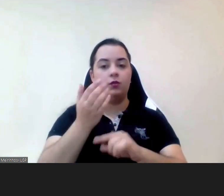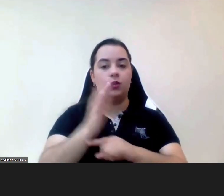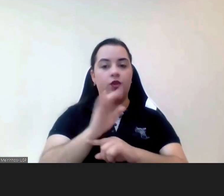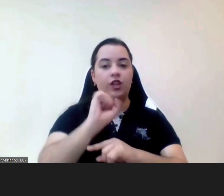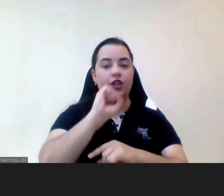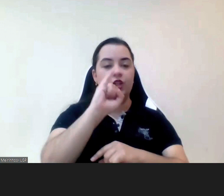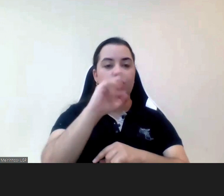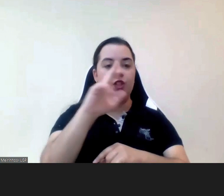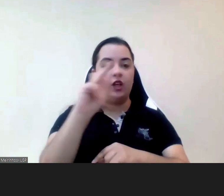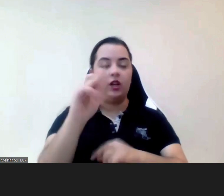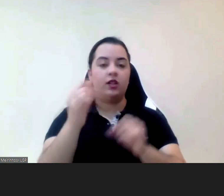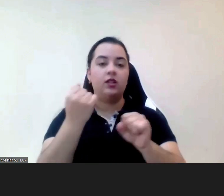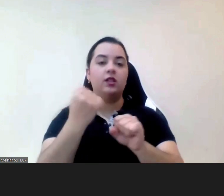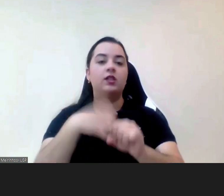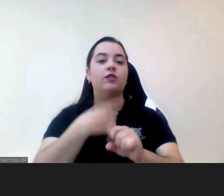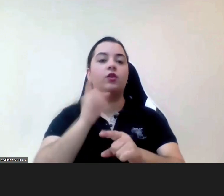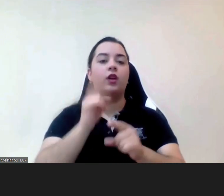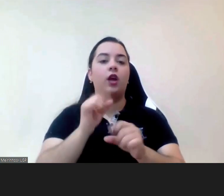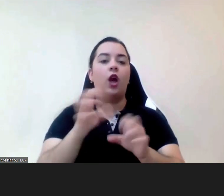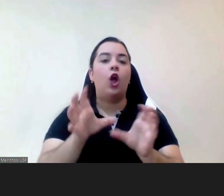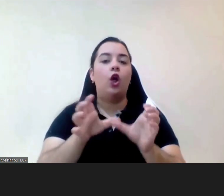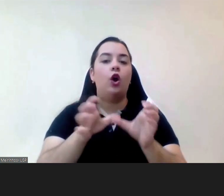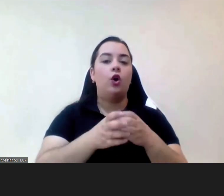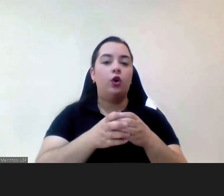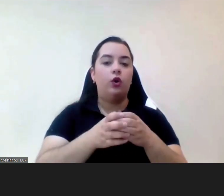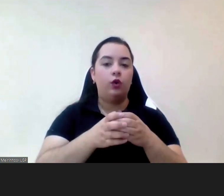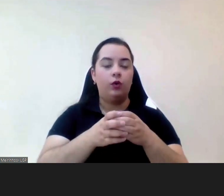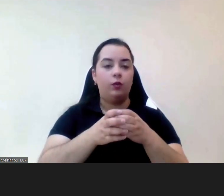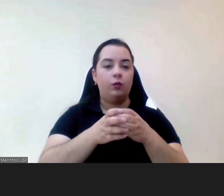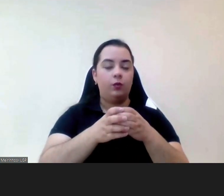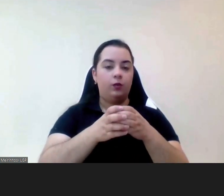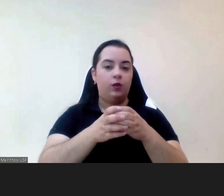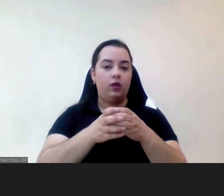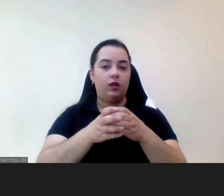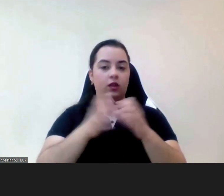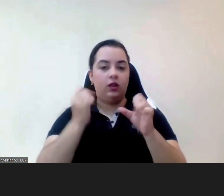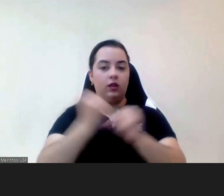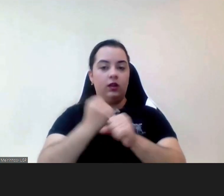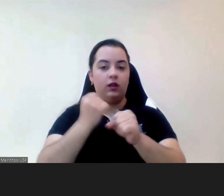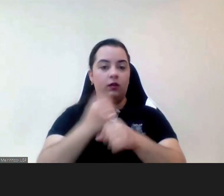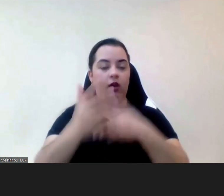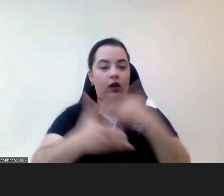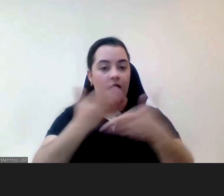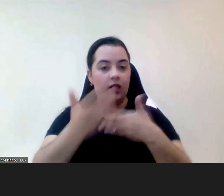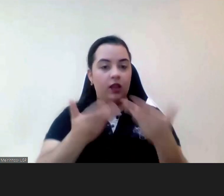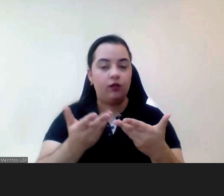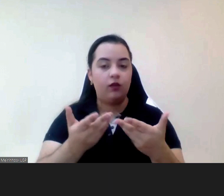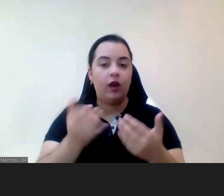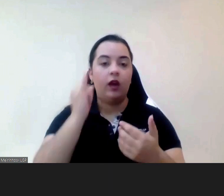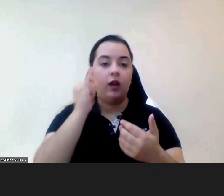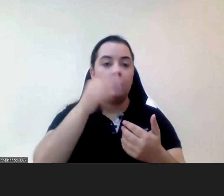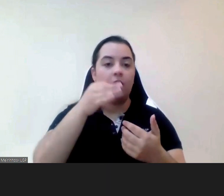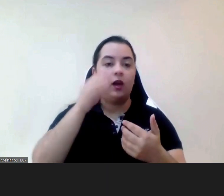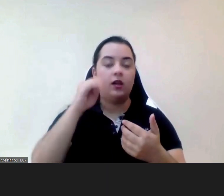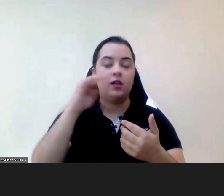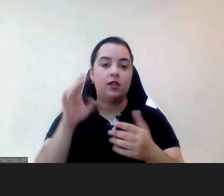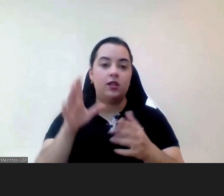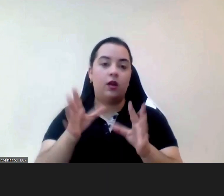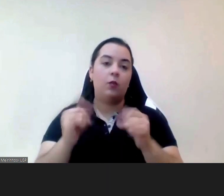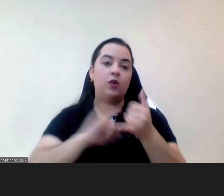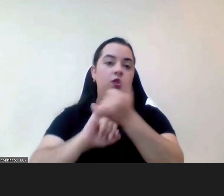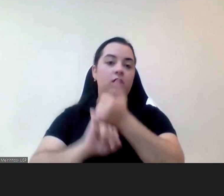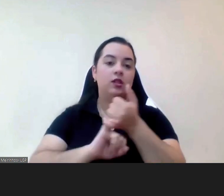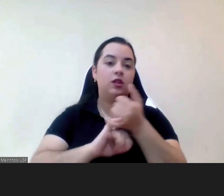Intervenção e Reabilitação Ativa é uma IPSS é uma associação de famílias que foi fundada por familiares e